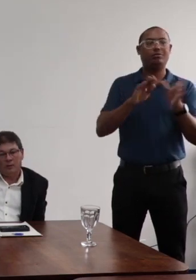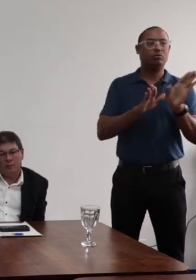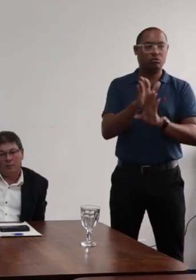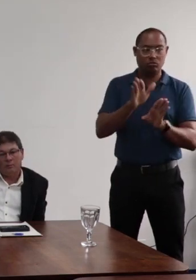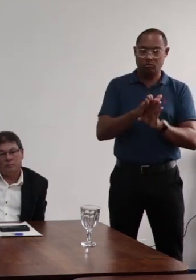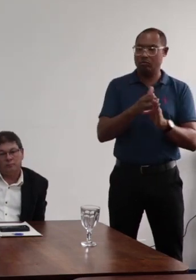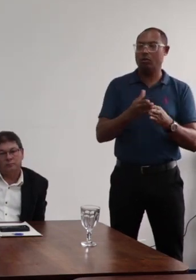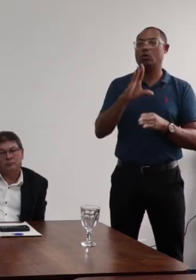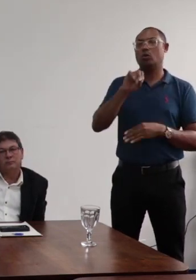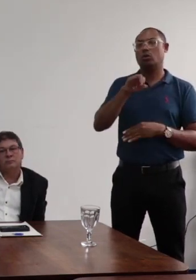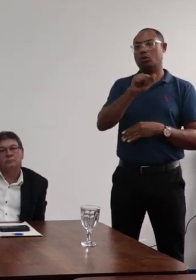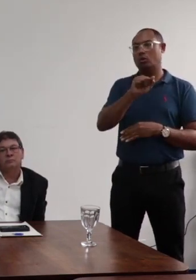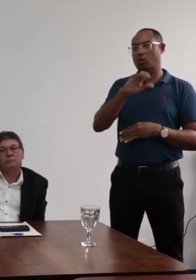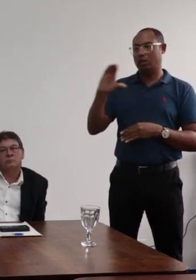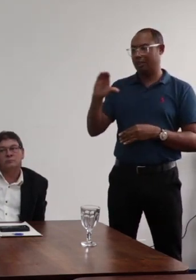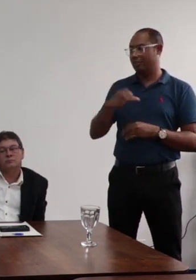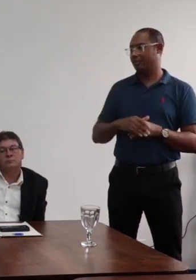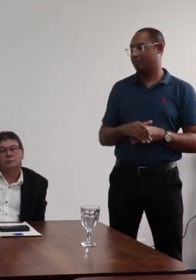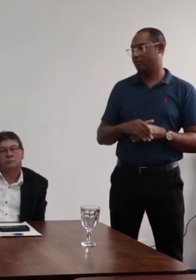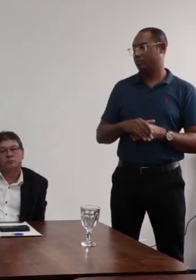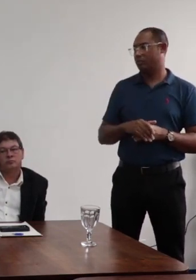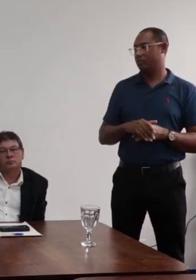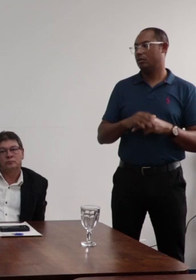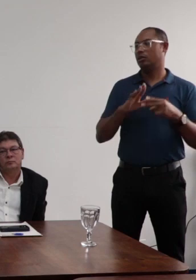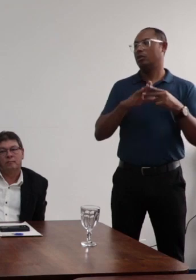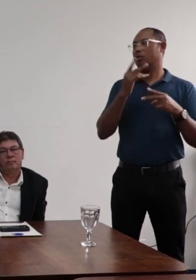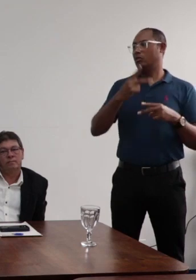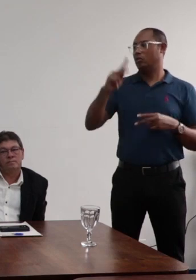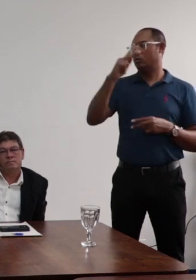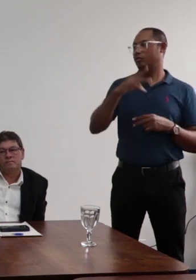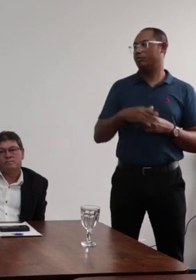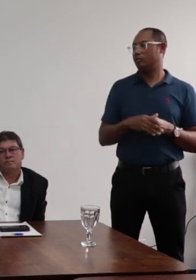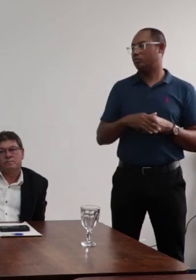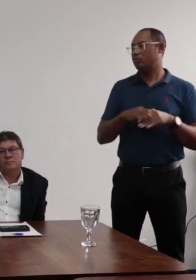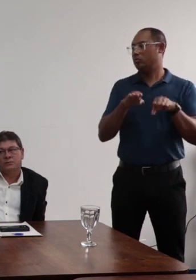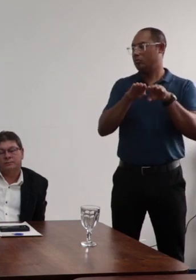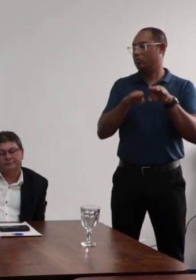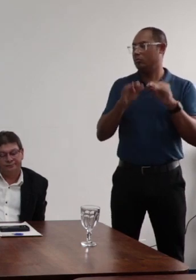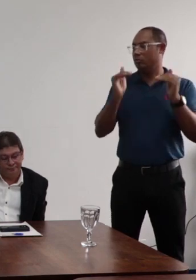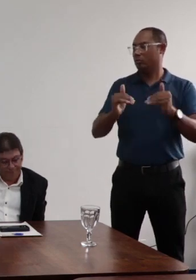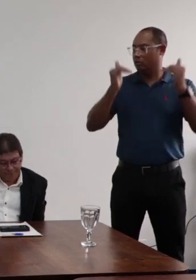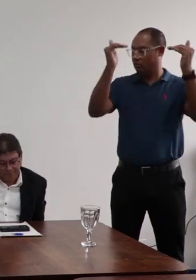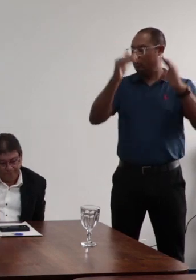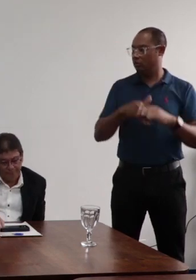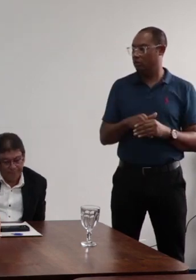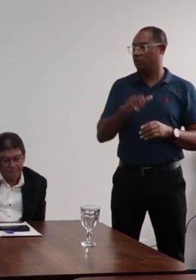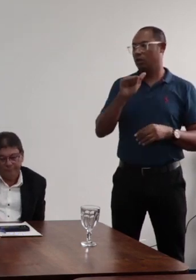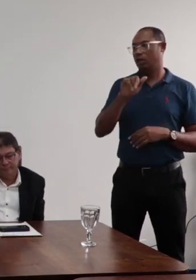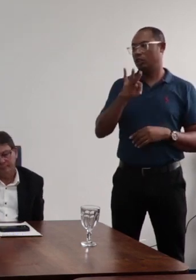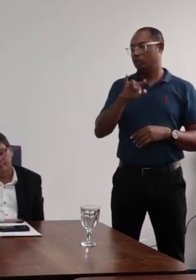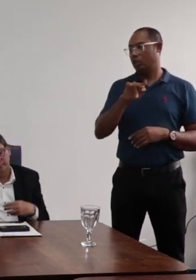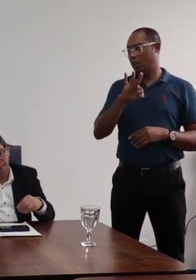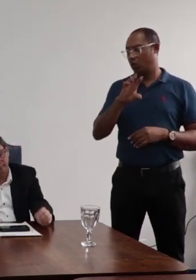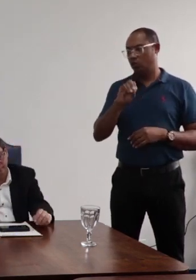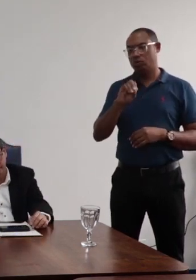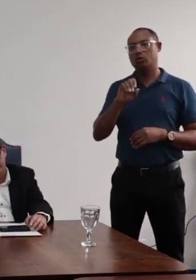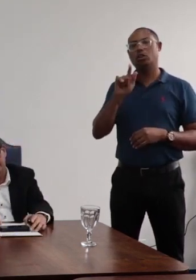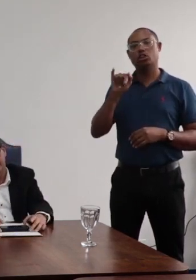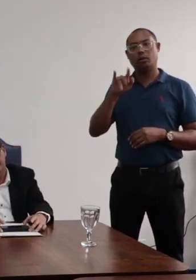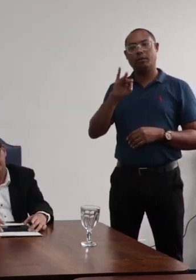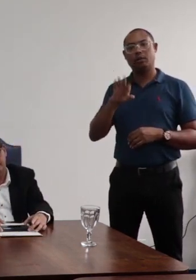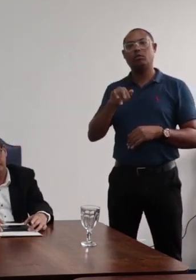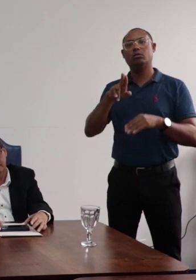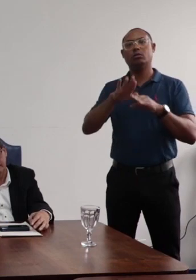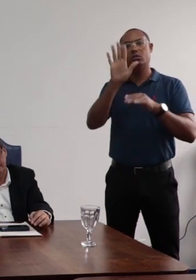conselho que é o CONAC com dois outros instrumentos que hierarquicamente são superiores que é o estatuto e o regimento geral